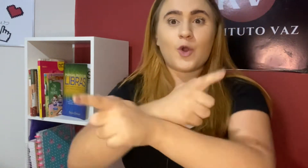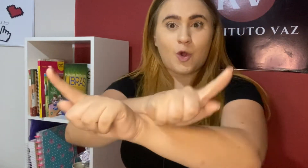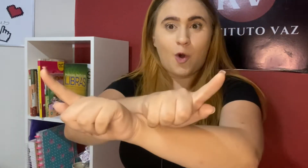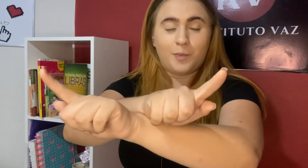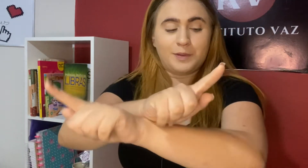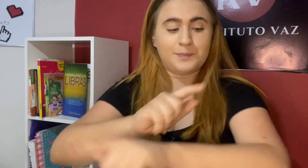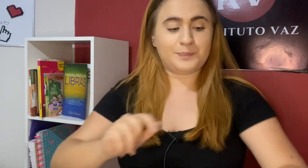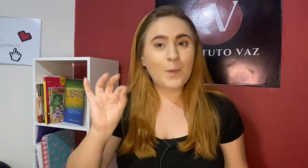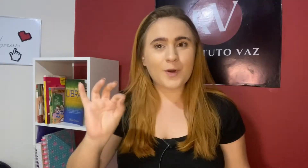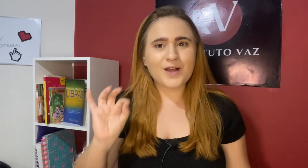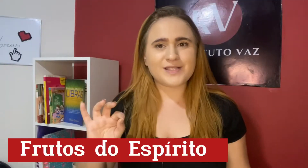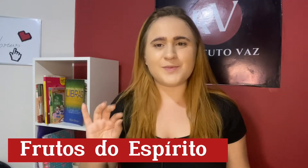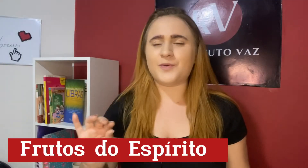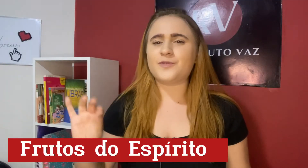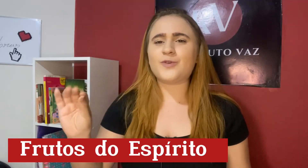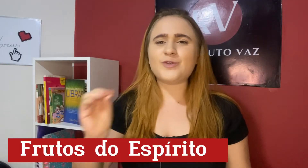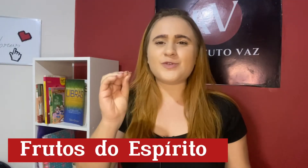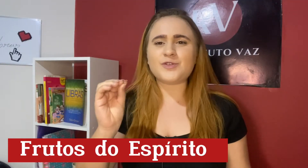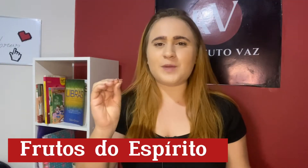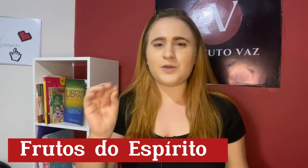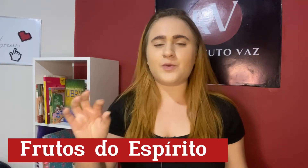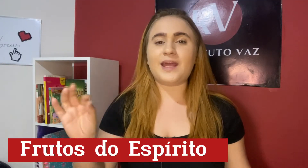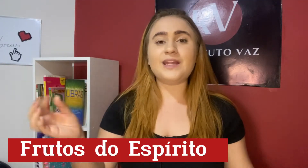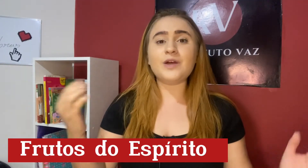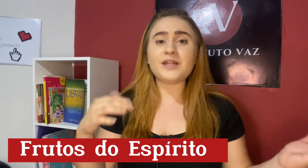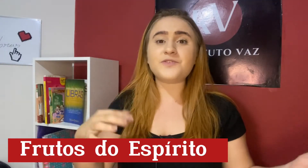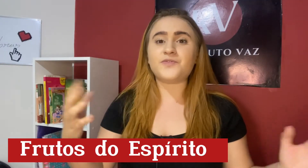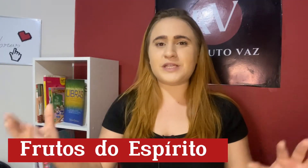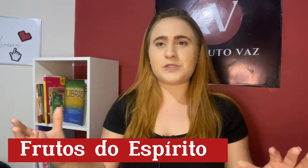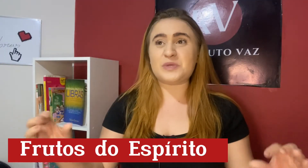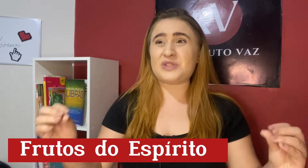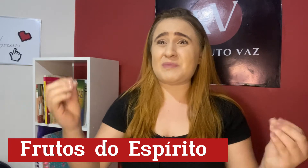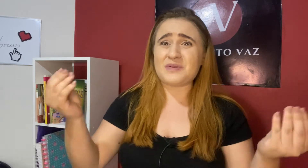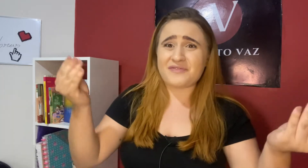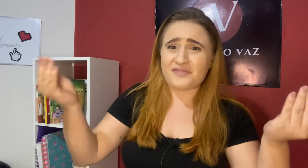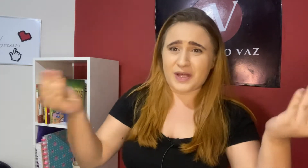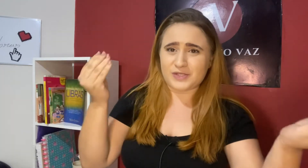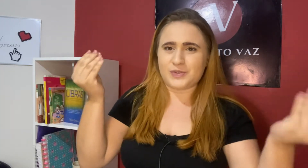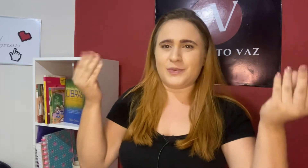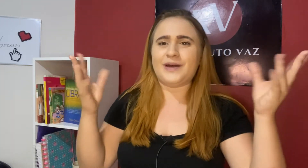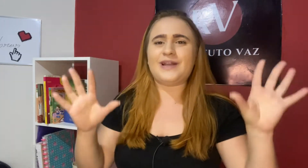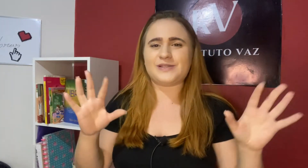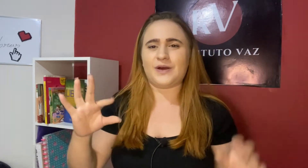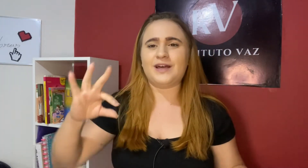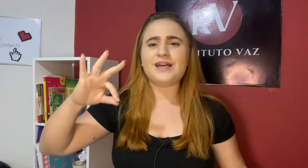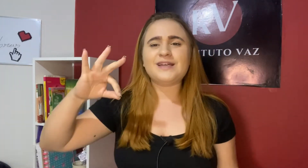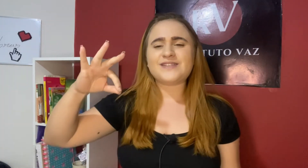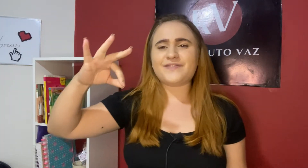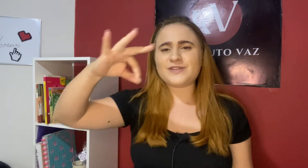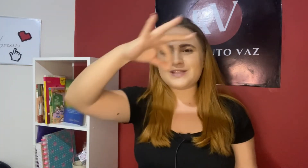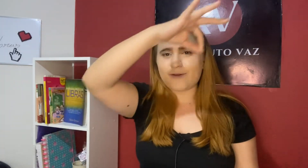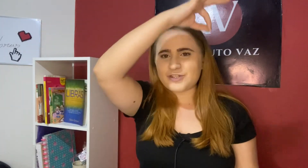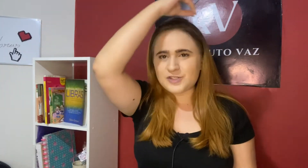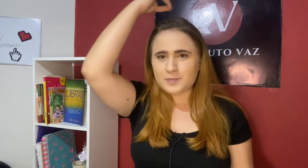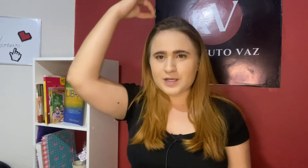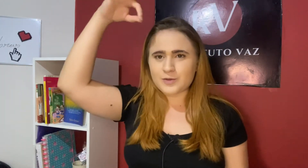Golpe. O próximo, frutos do espírito. Ele não é difícil, mas também não é fácil. Olha só. Você vai fazer o sinal de espírito,